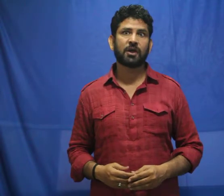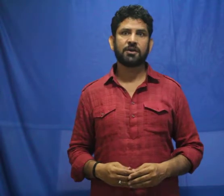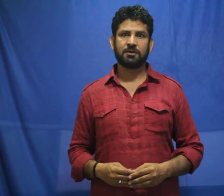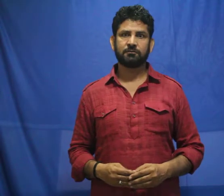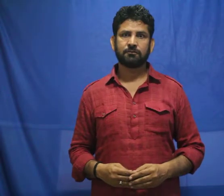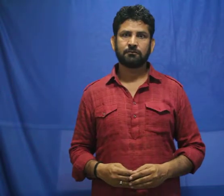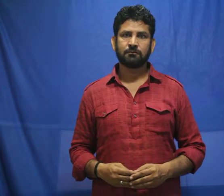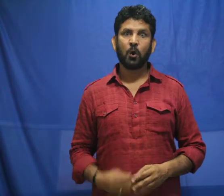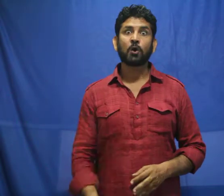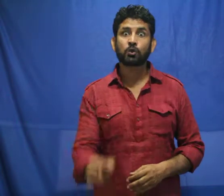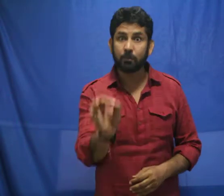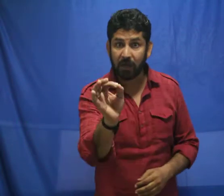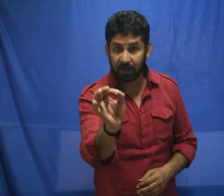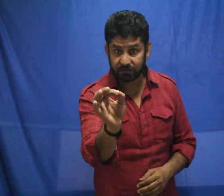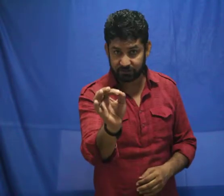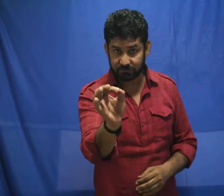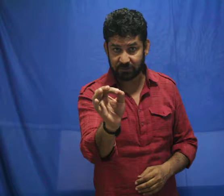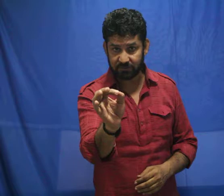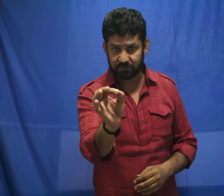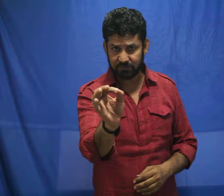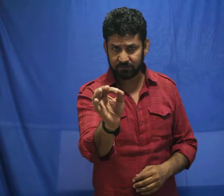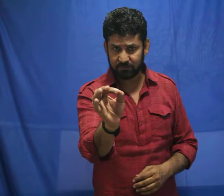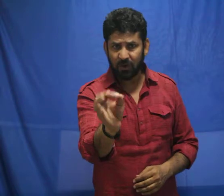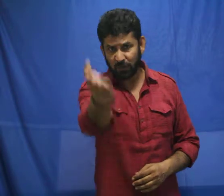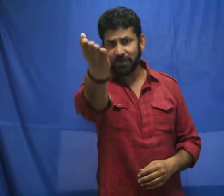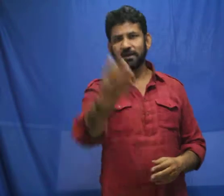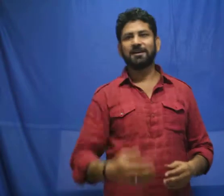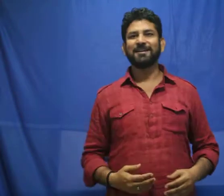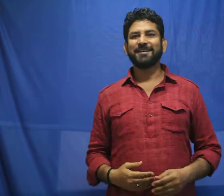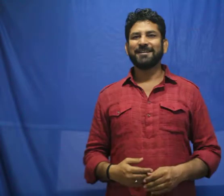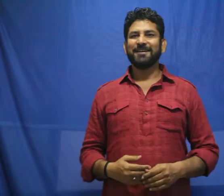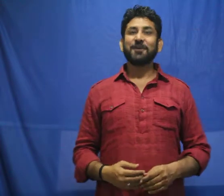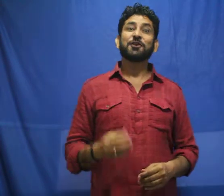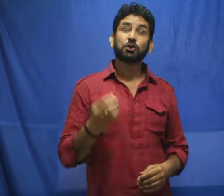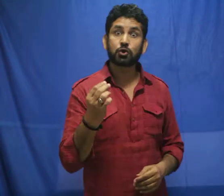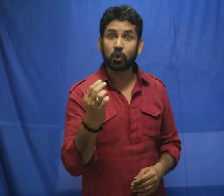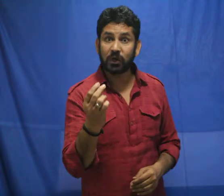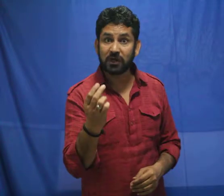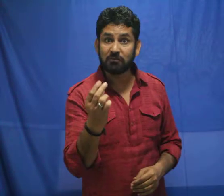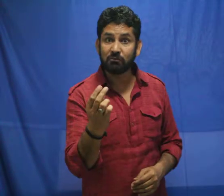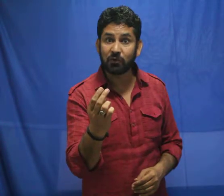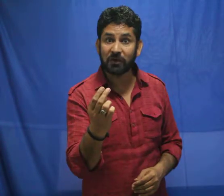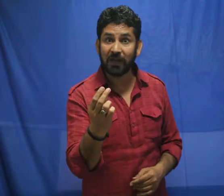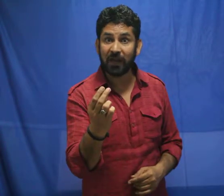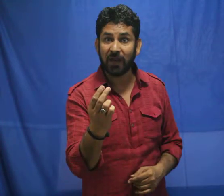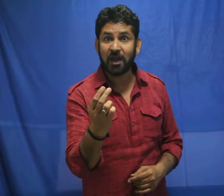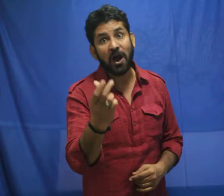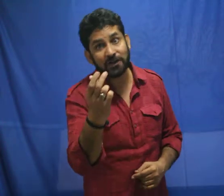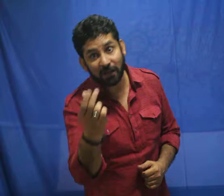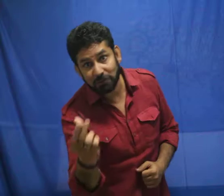उठाते हैं आरच को प्यार से समझाते हैं और ये! अर ये तो सोने की मॉर्गी है अंदा भी